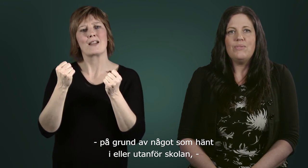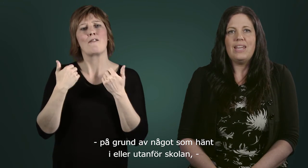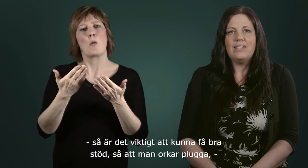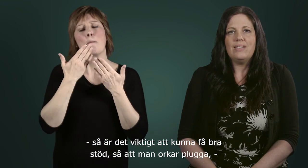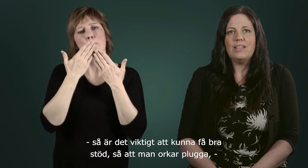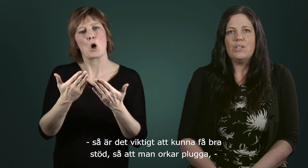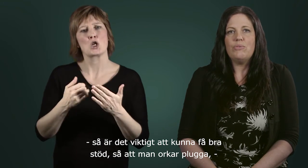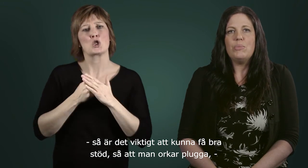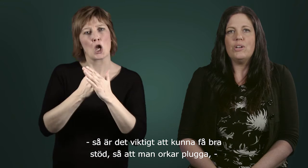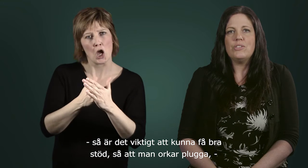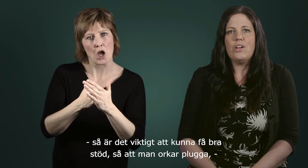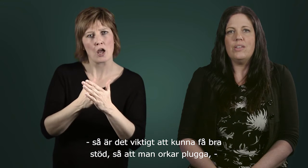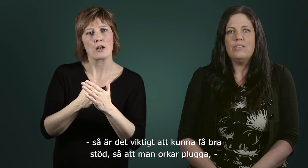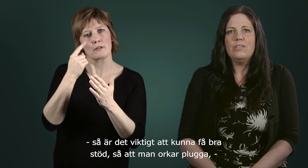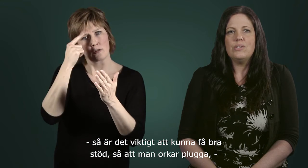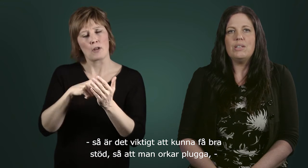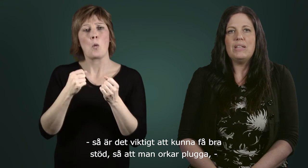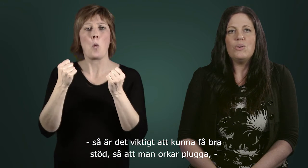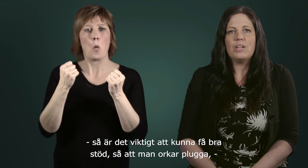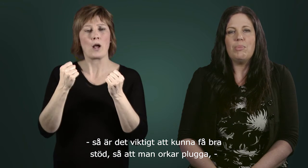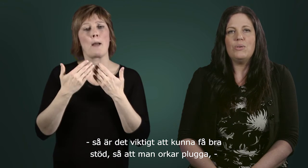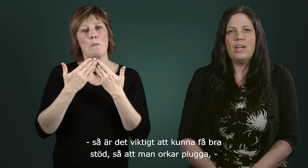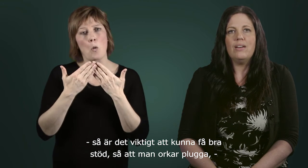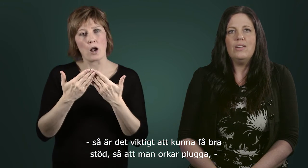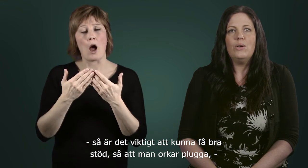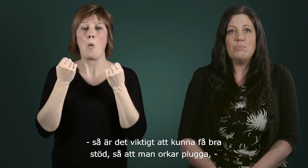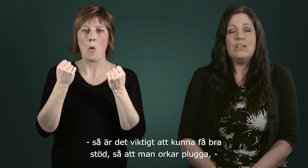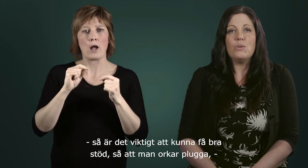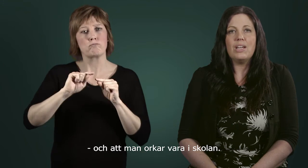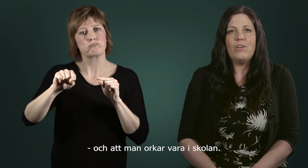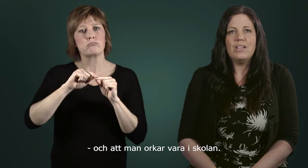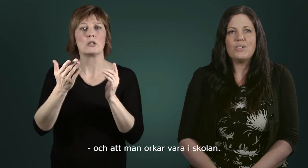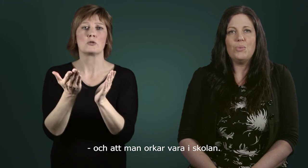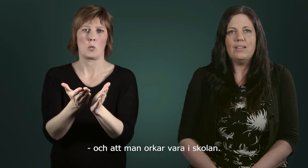är det viktigt att kunna få bra stöd. Så att man orkar plugga och att man orkar vara i skolan.